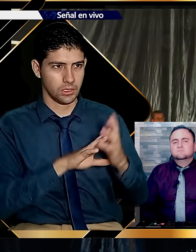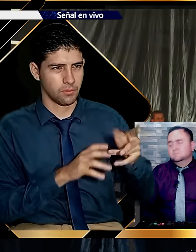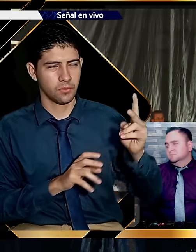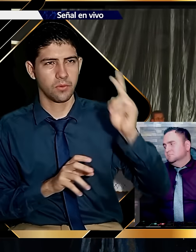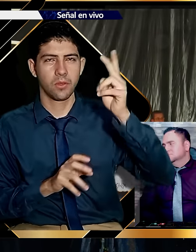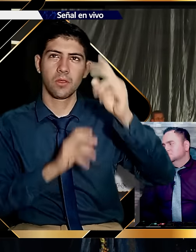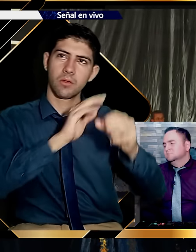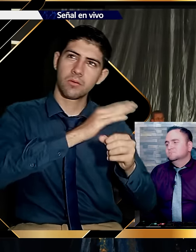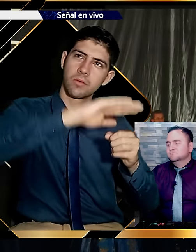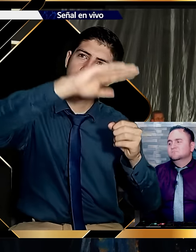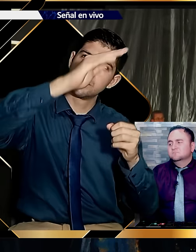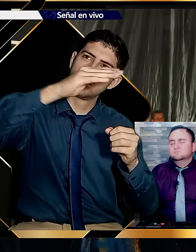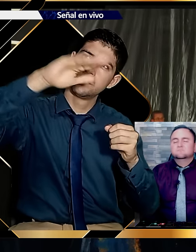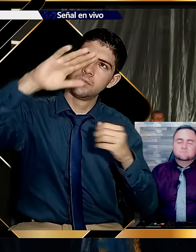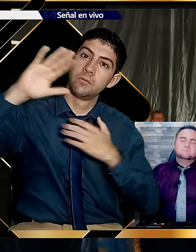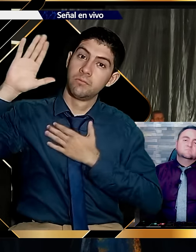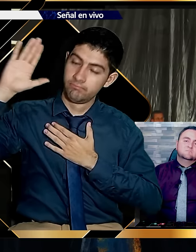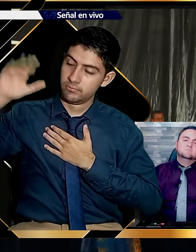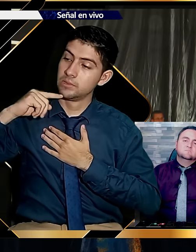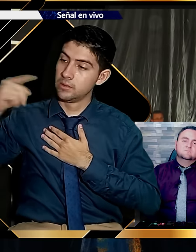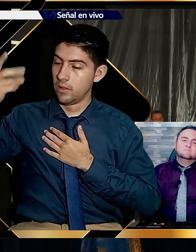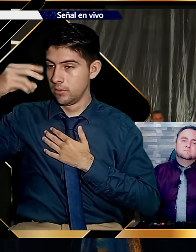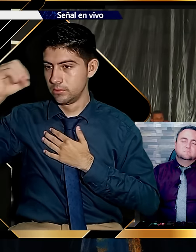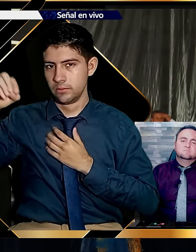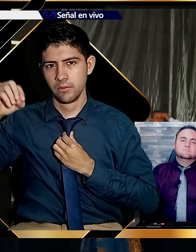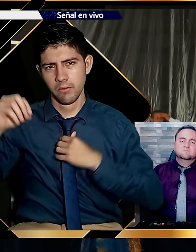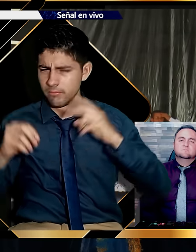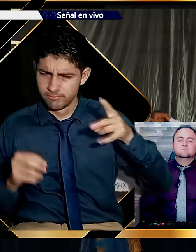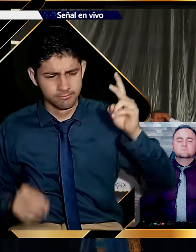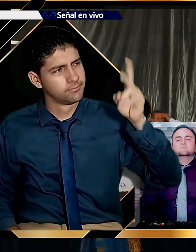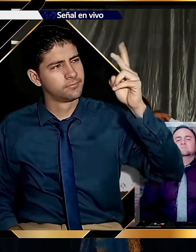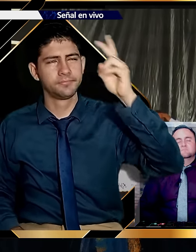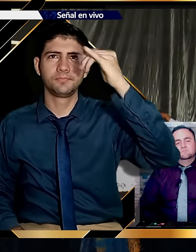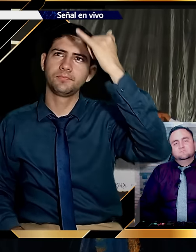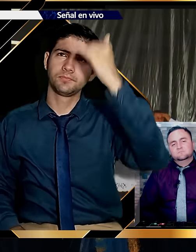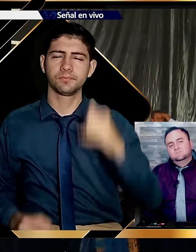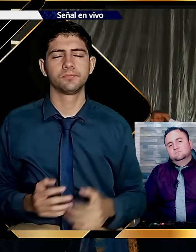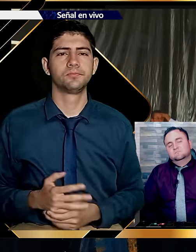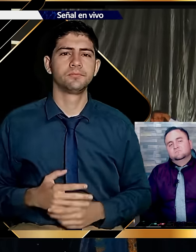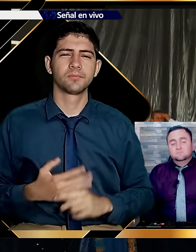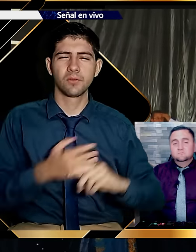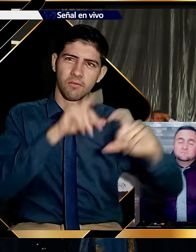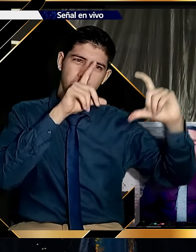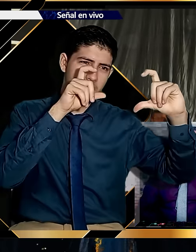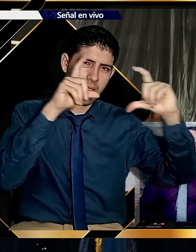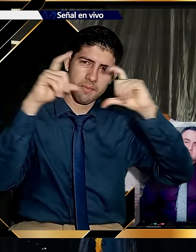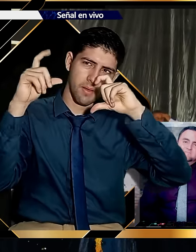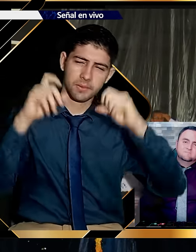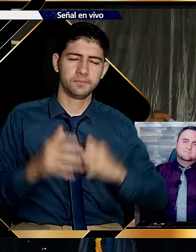decirles, vuelvo a la historia subiendo. Yo me había comprometido y le había dicho a mis hijos, como sea yo llego.